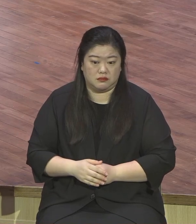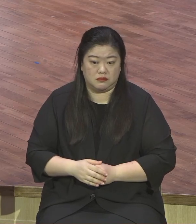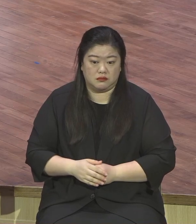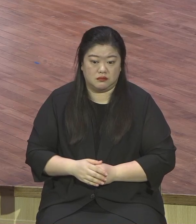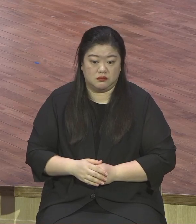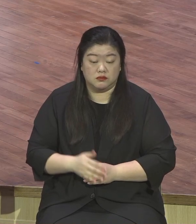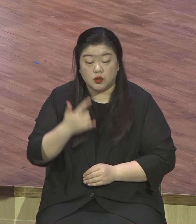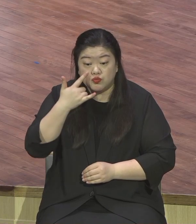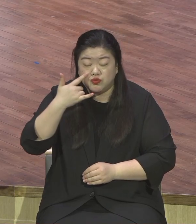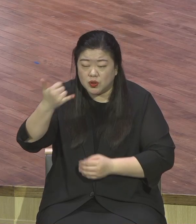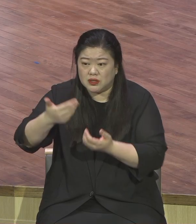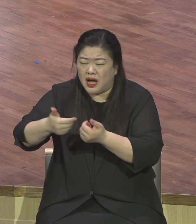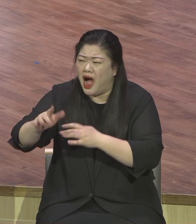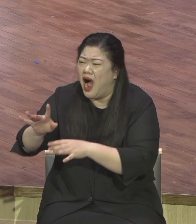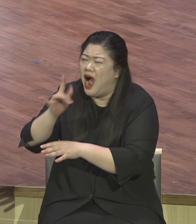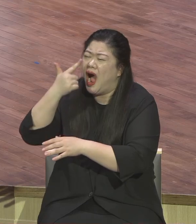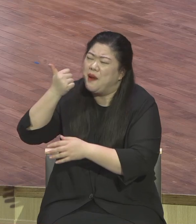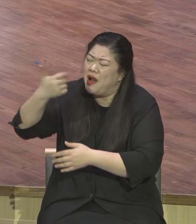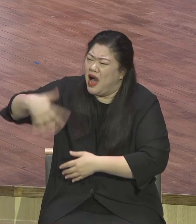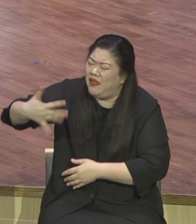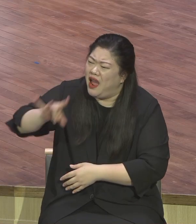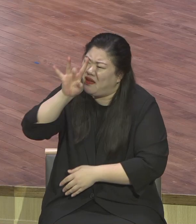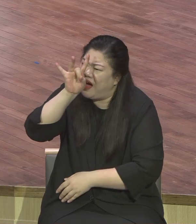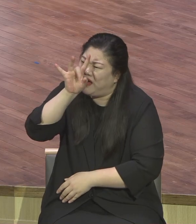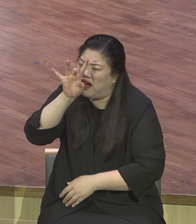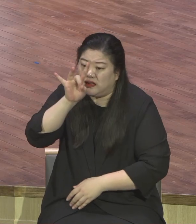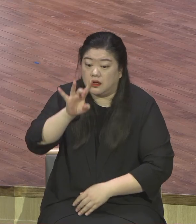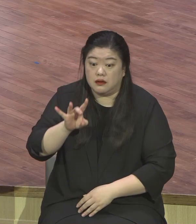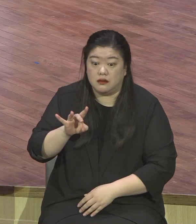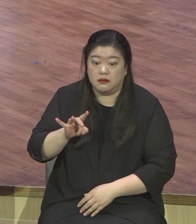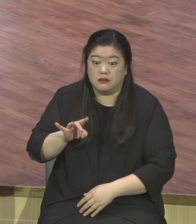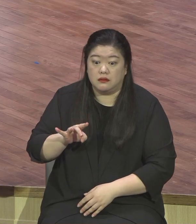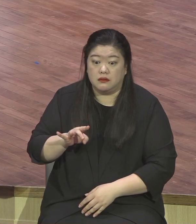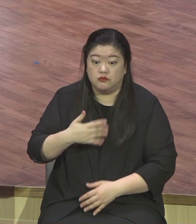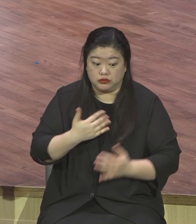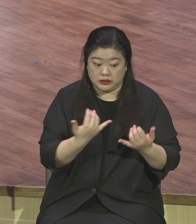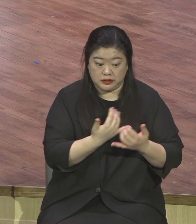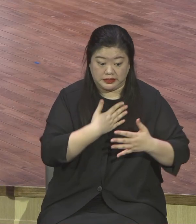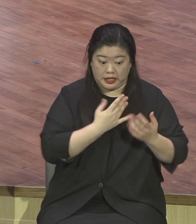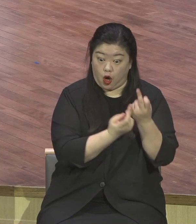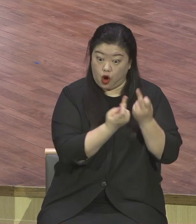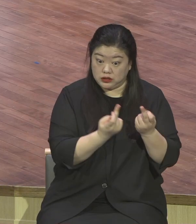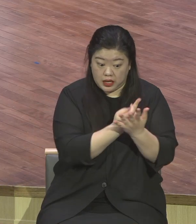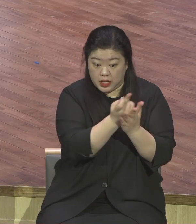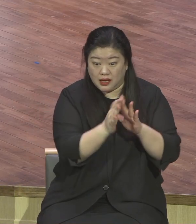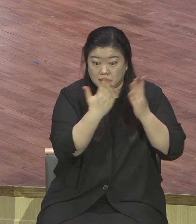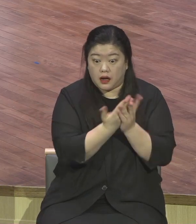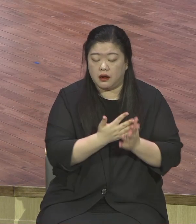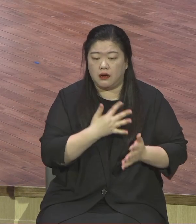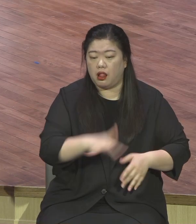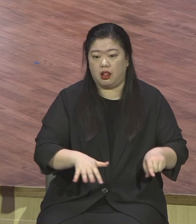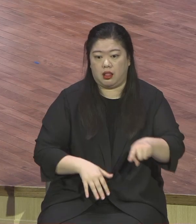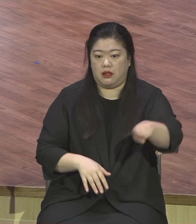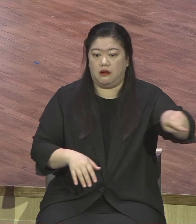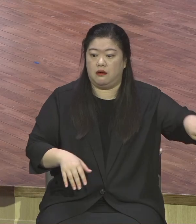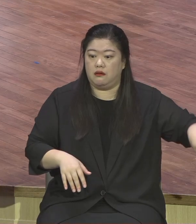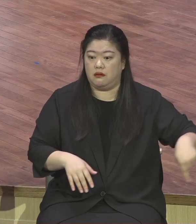전혀 고민할 필요가 없어요 그리고 더 중요한 거 여러분은 지옥 갈 자격이 상출됐어요